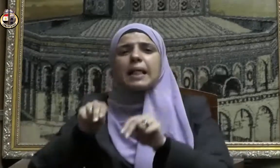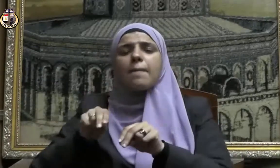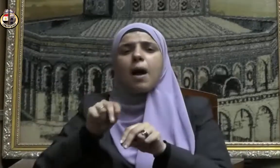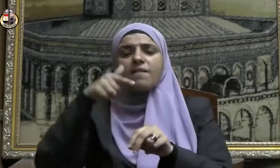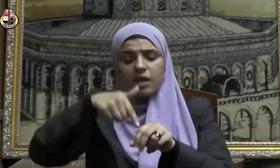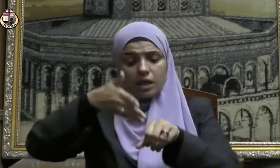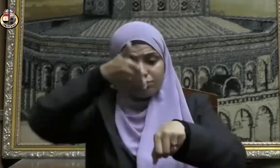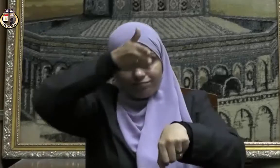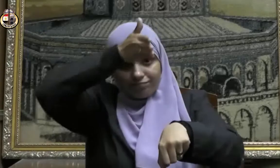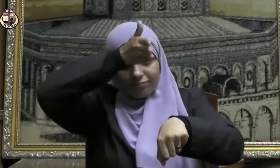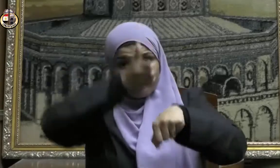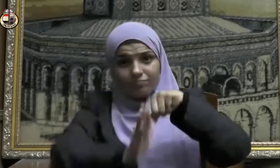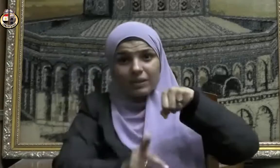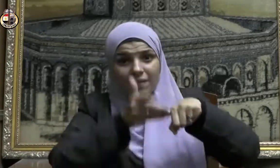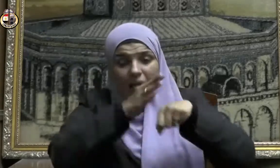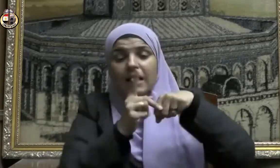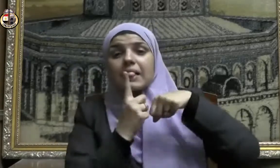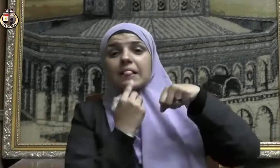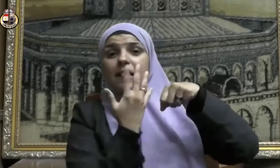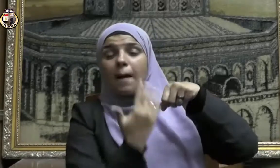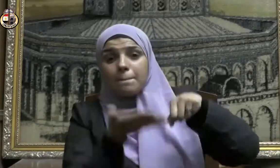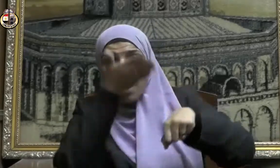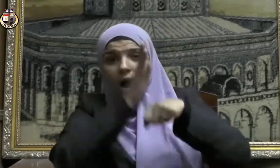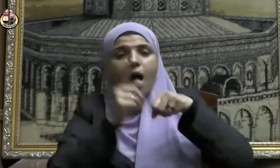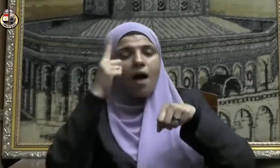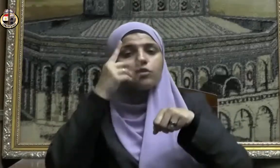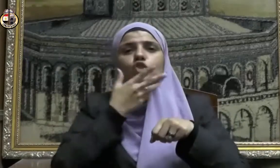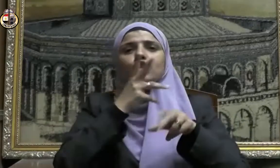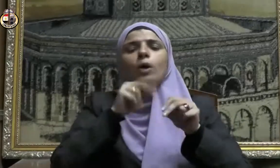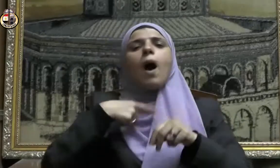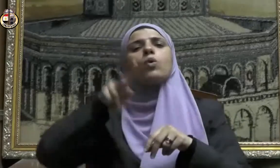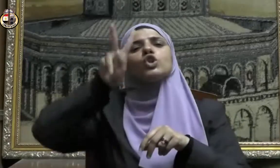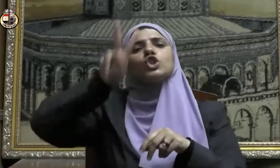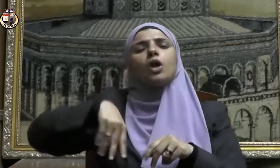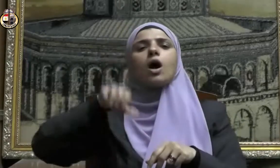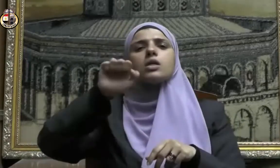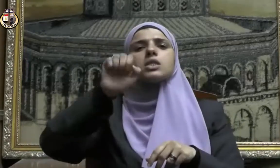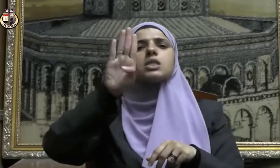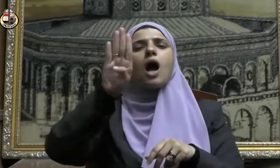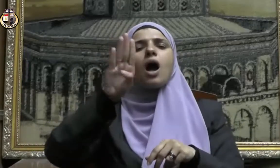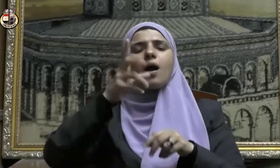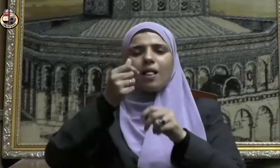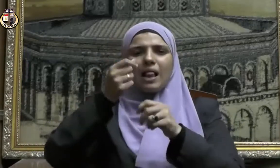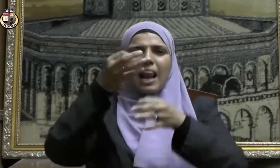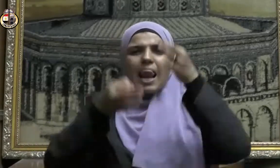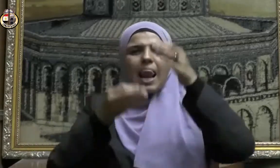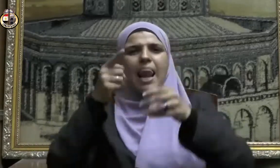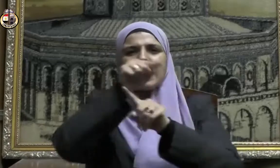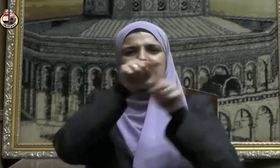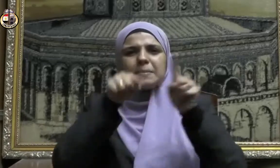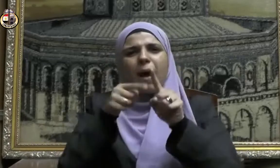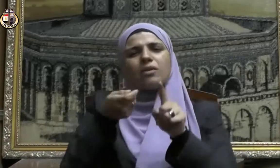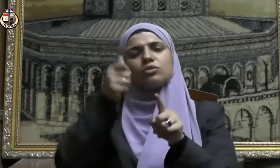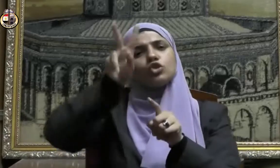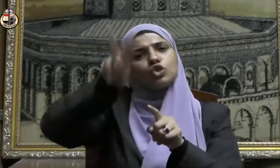بالذبح تتحقق بشراء الصق ولا شك أن ذلك